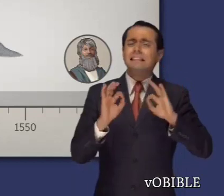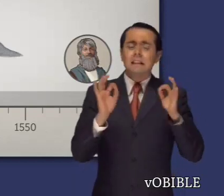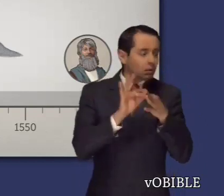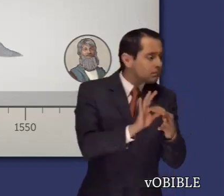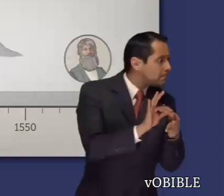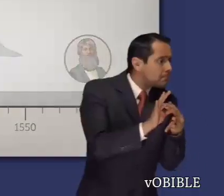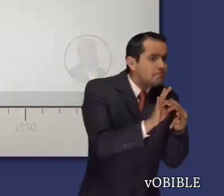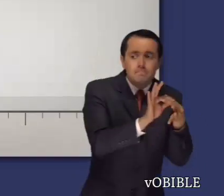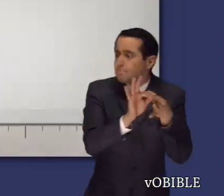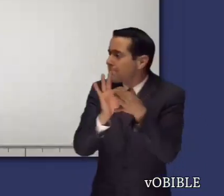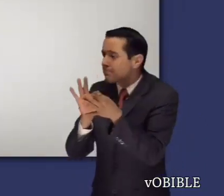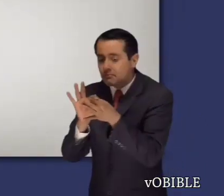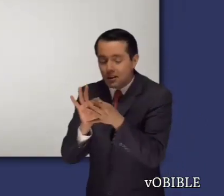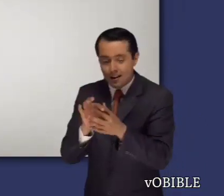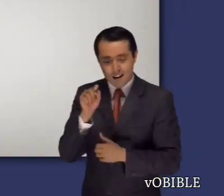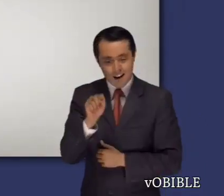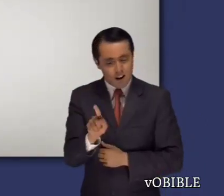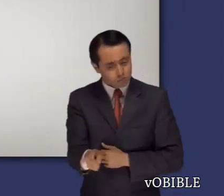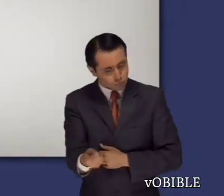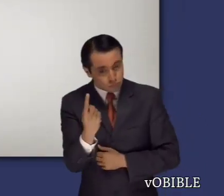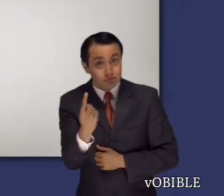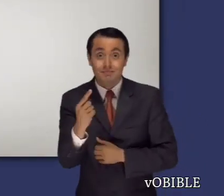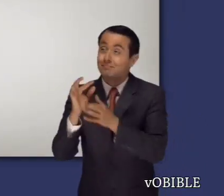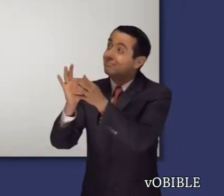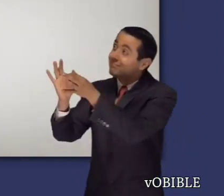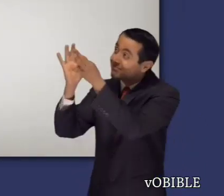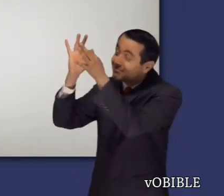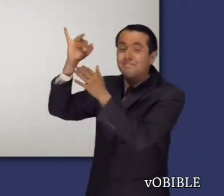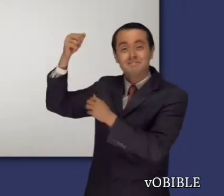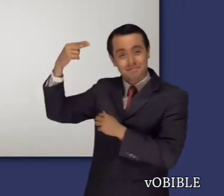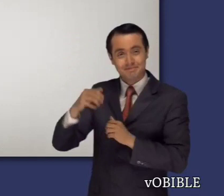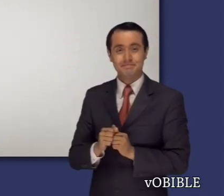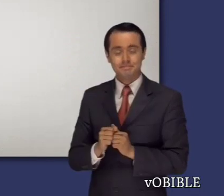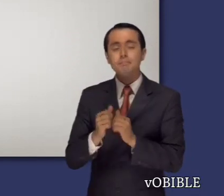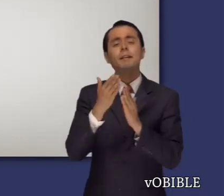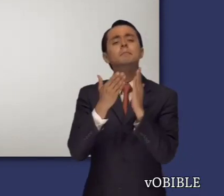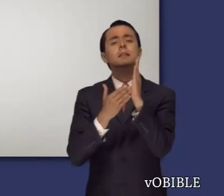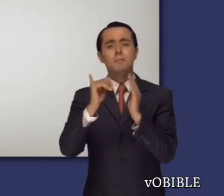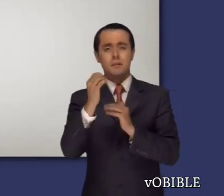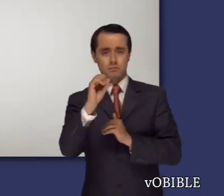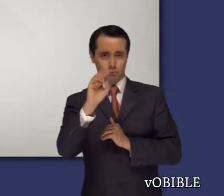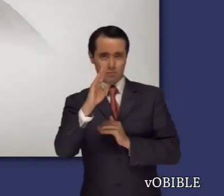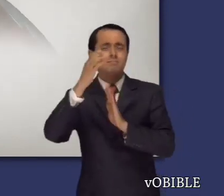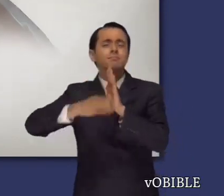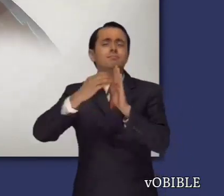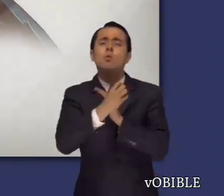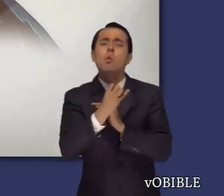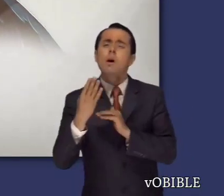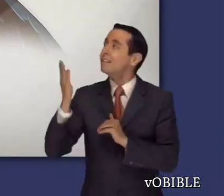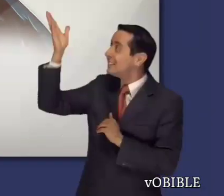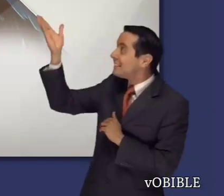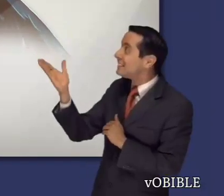a ser el líder de Israel. El libro de Job tiene 42 capítulos. Los capítulos 1 y 2